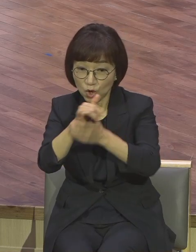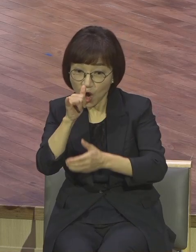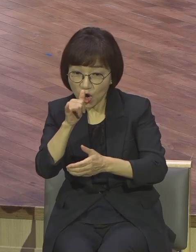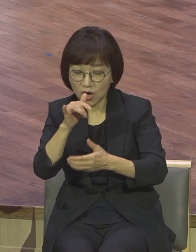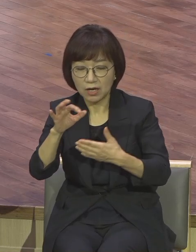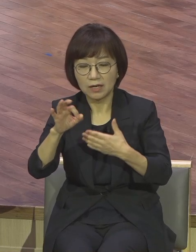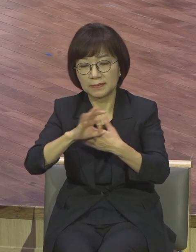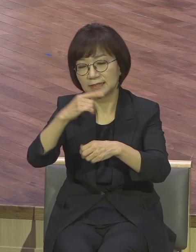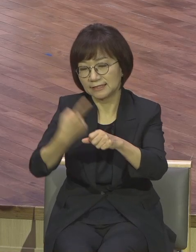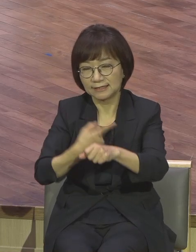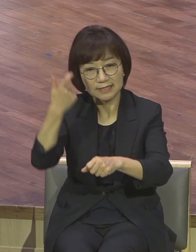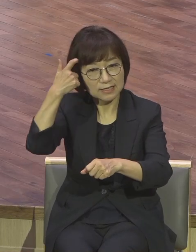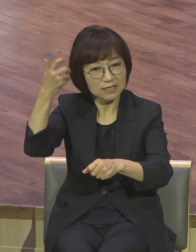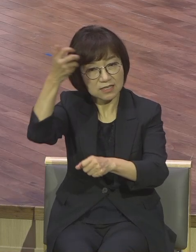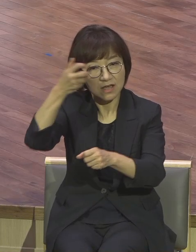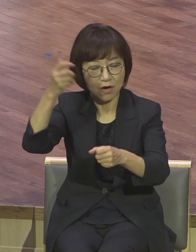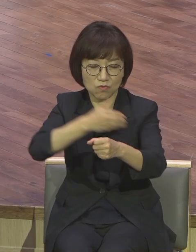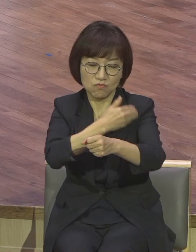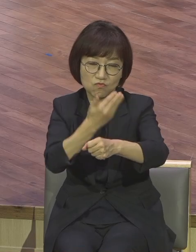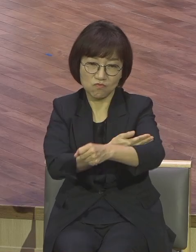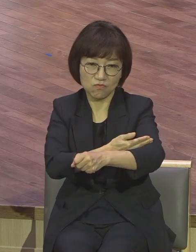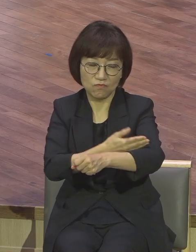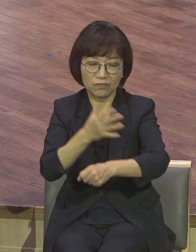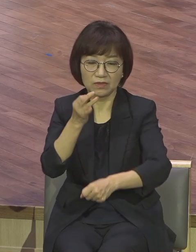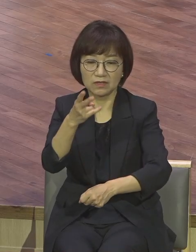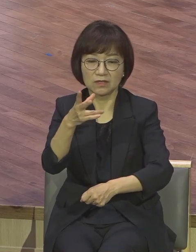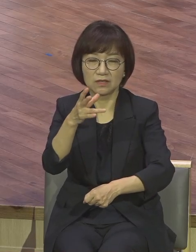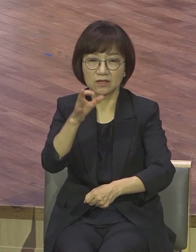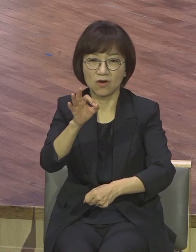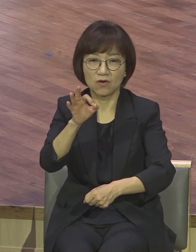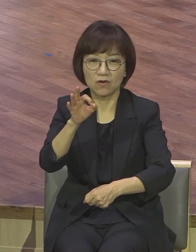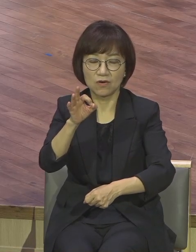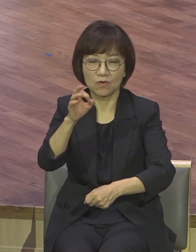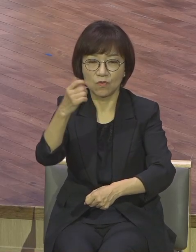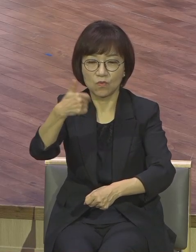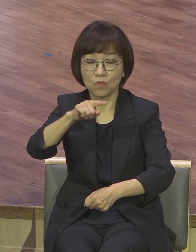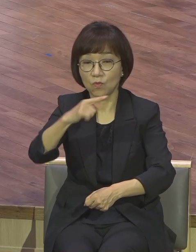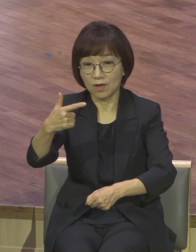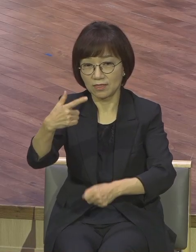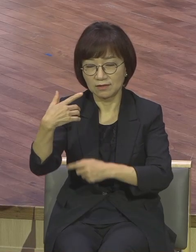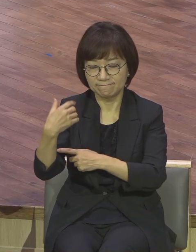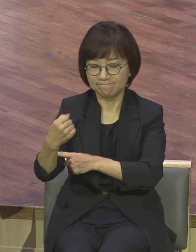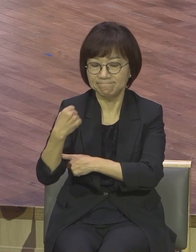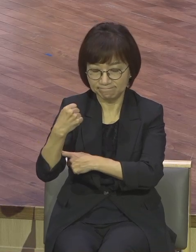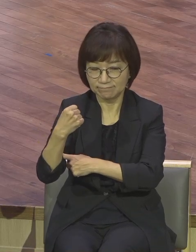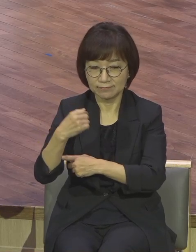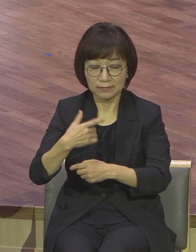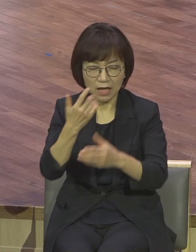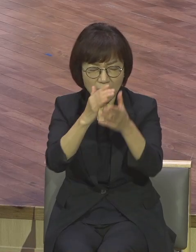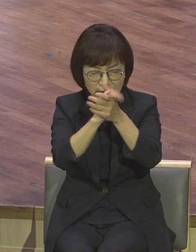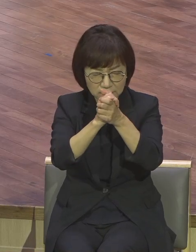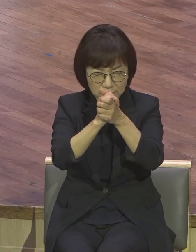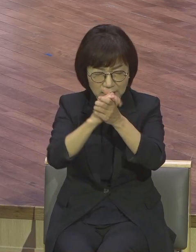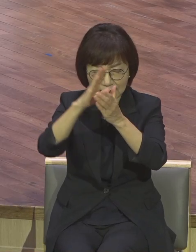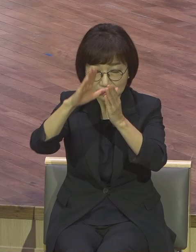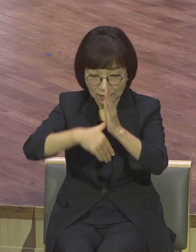영권이 있었어요 영적 힘이 있었어요 기도할 때 영권이 생기고 기도할 때 허감이 꺾이고 기도할 때